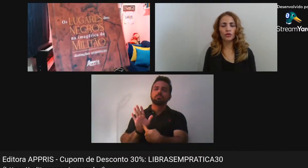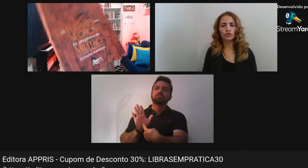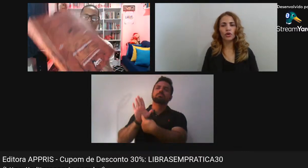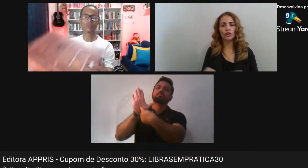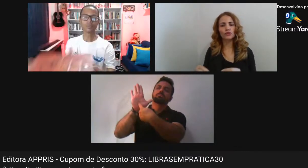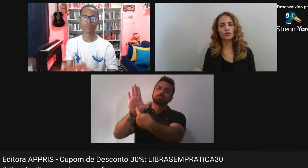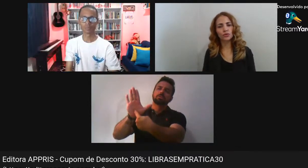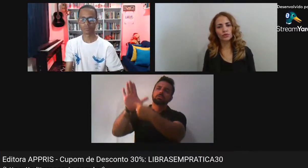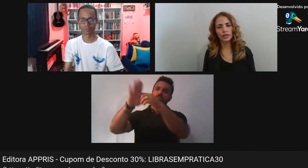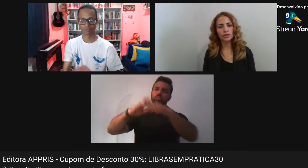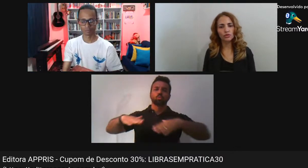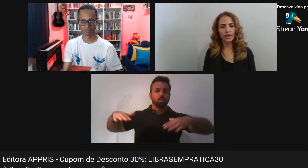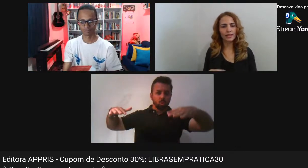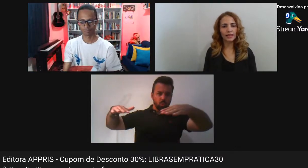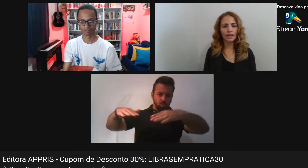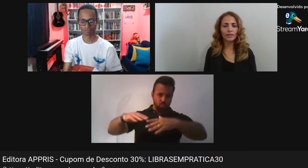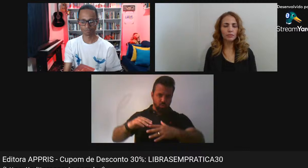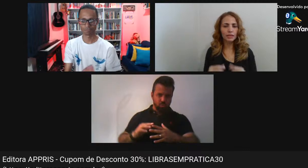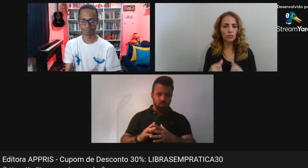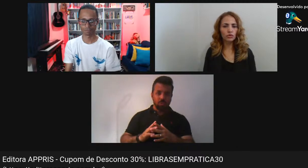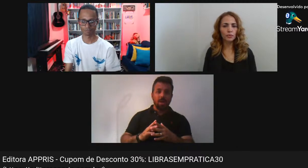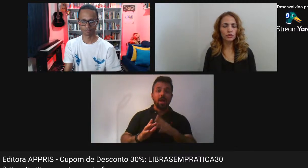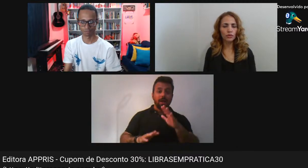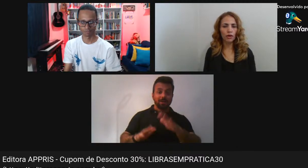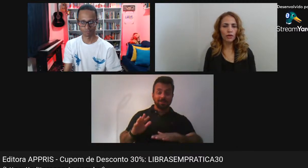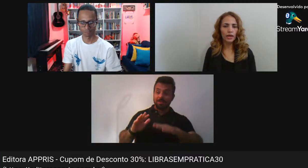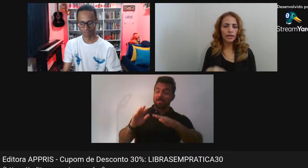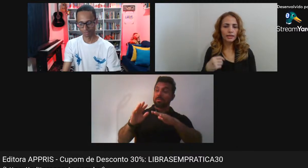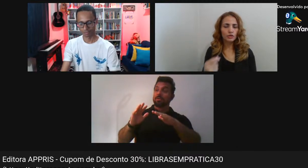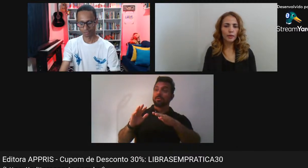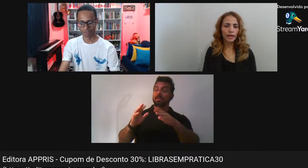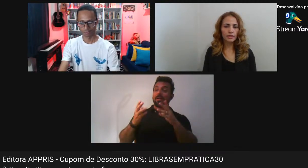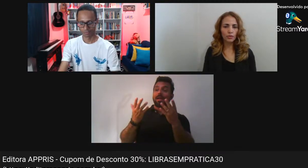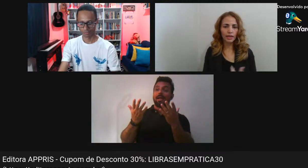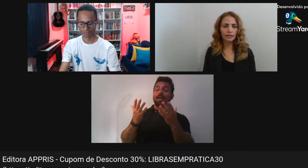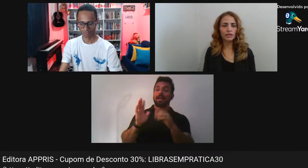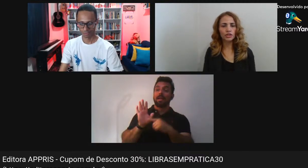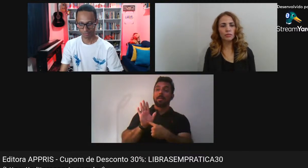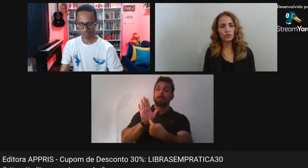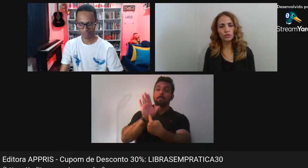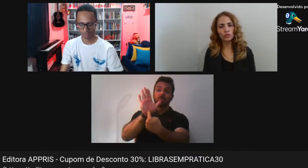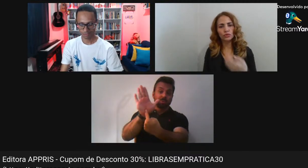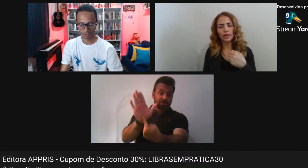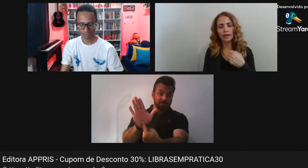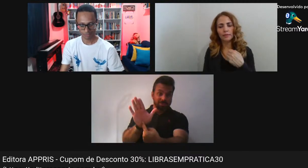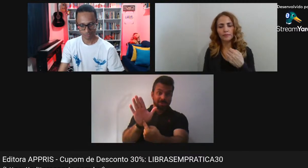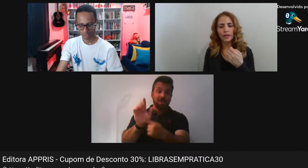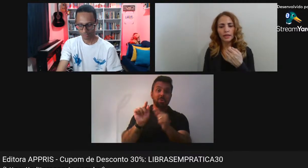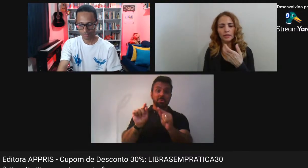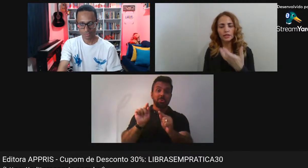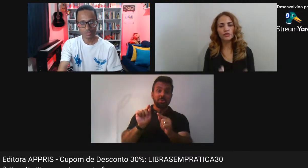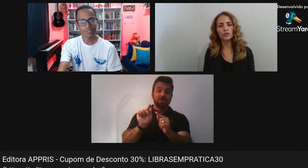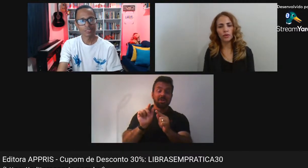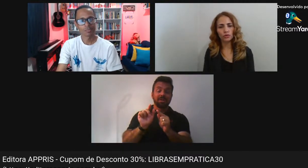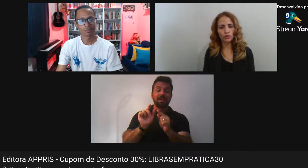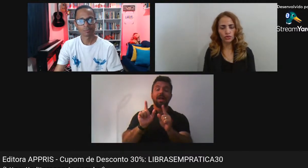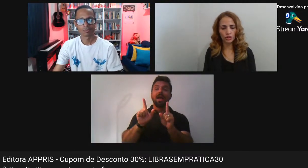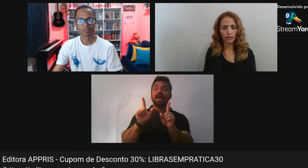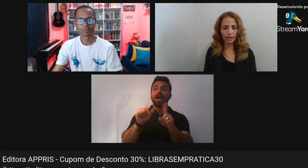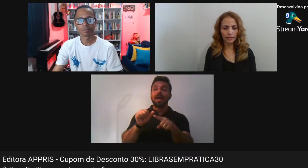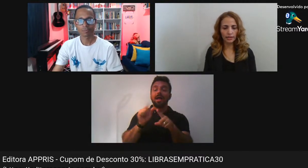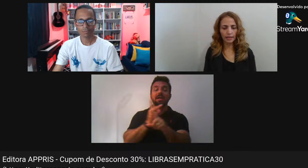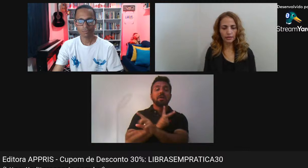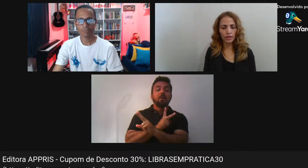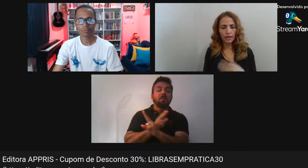Do fotógrafo Do contexto E atendem A uma demanda Muito pessoal E expressam Uma característica Muito individual Do